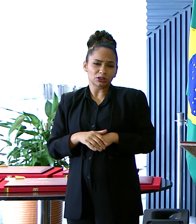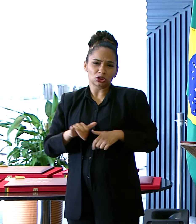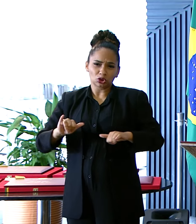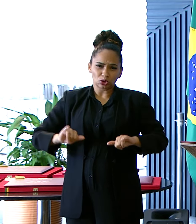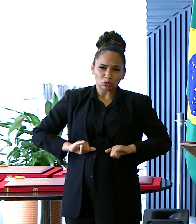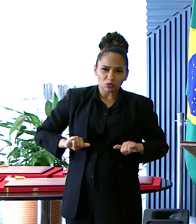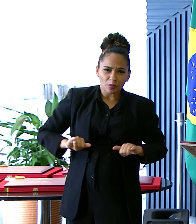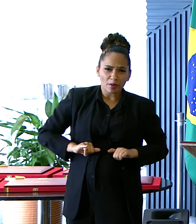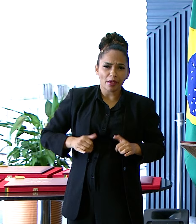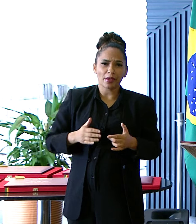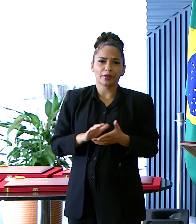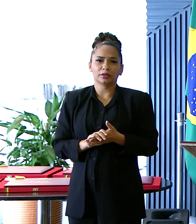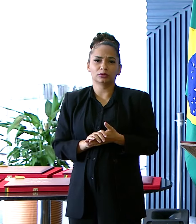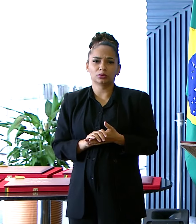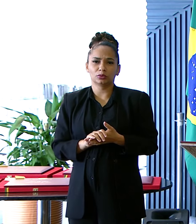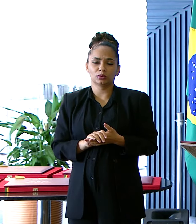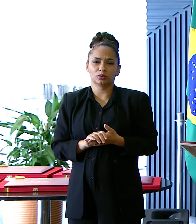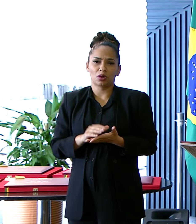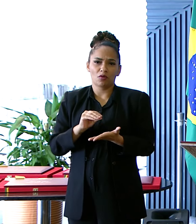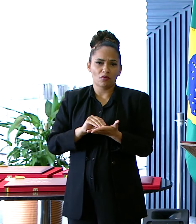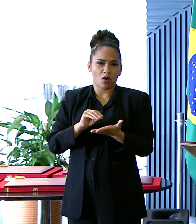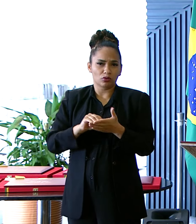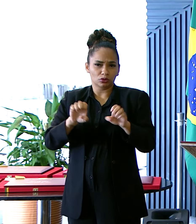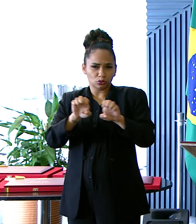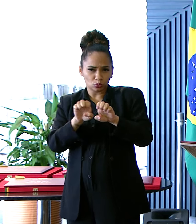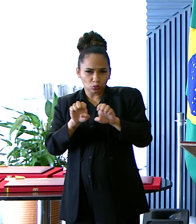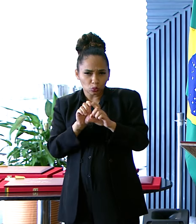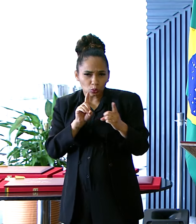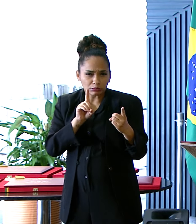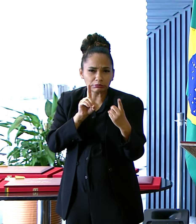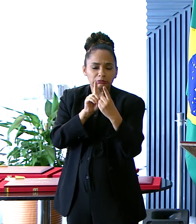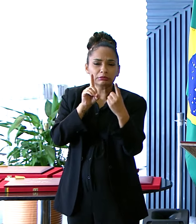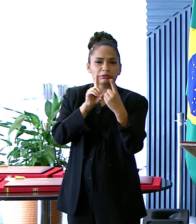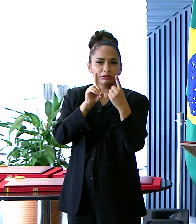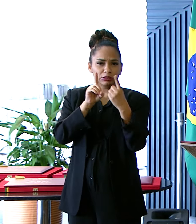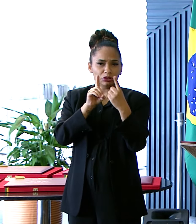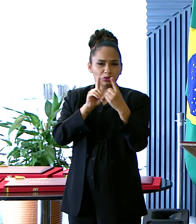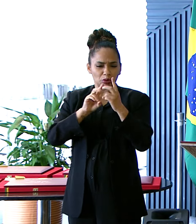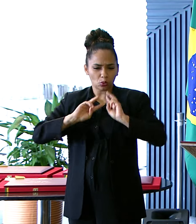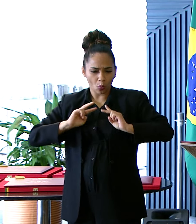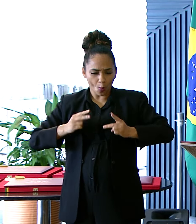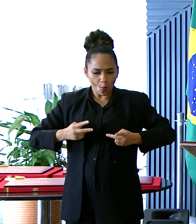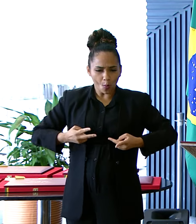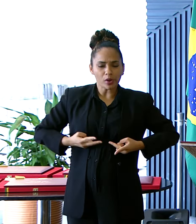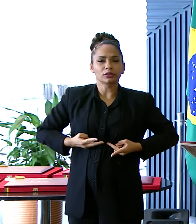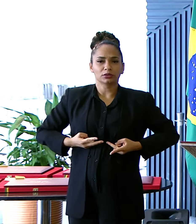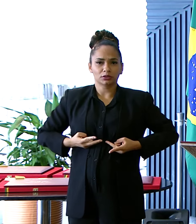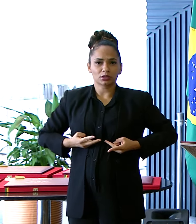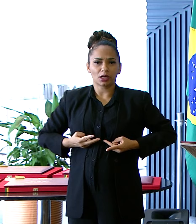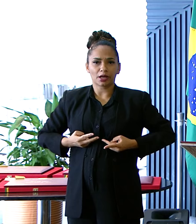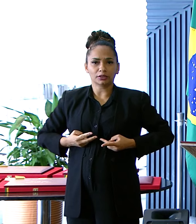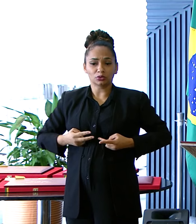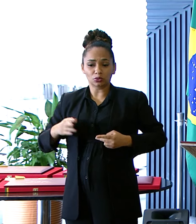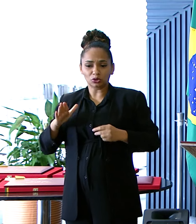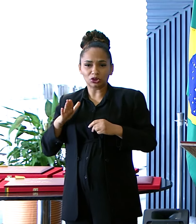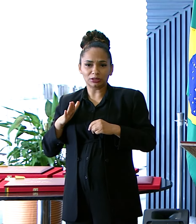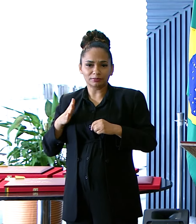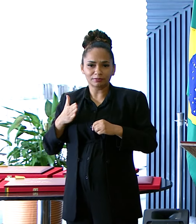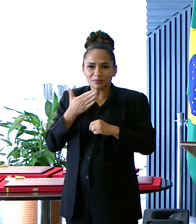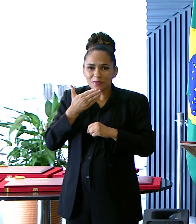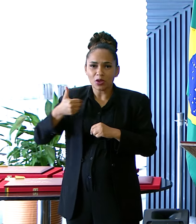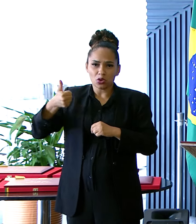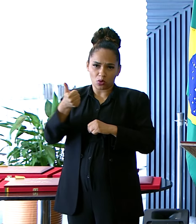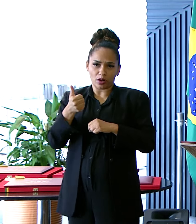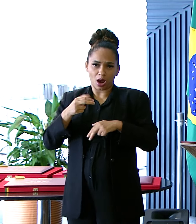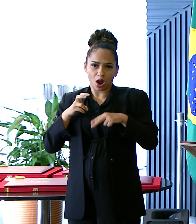necessidade De um Atendimento Mais humanizado De melhorarmos O sistema Único de saúde E o sistema